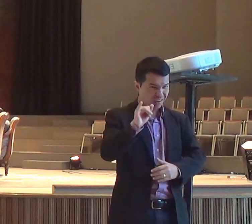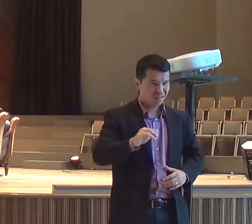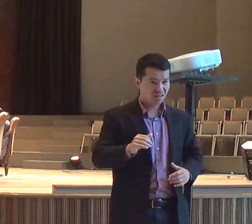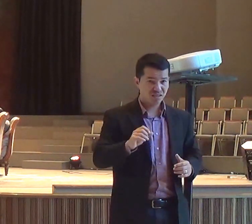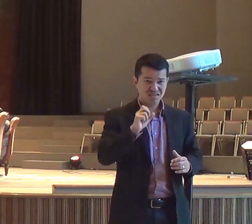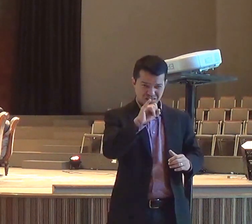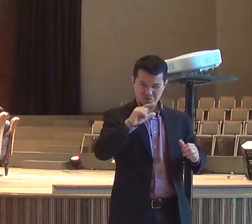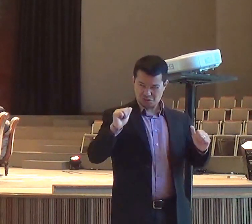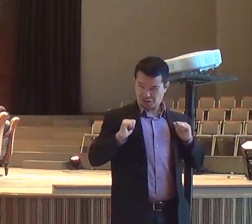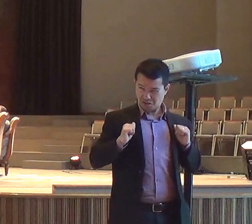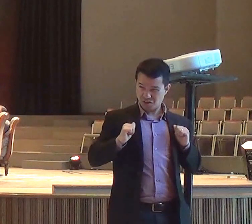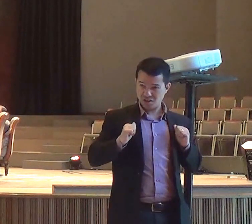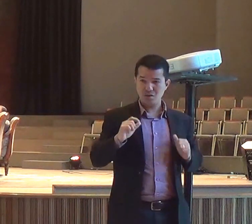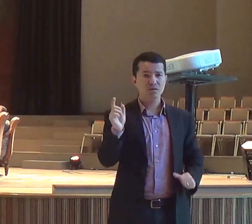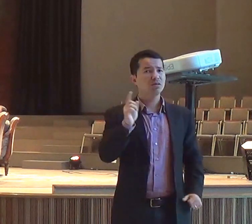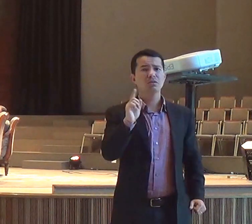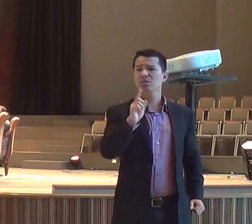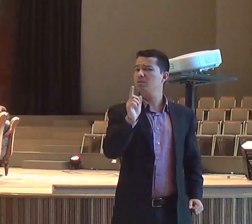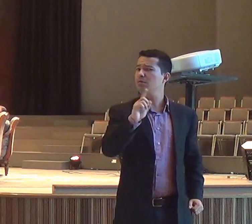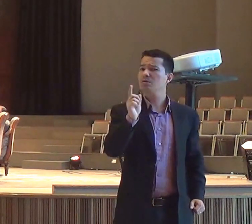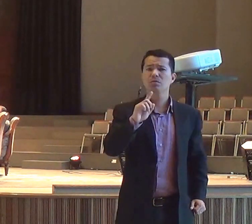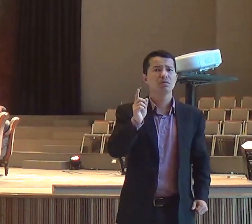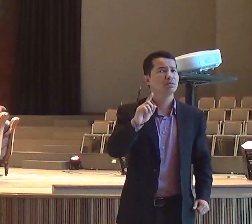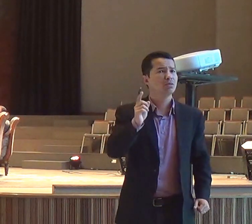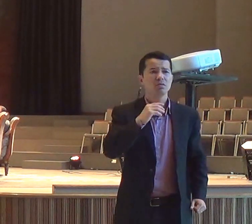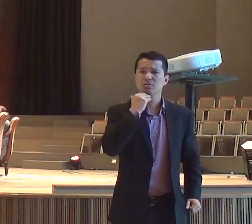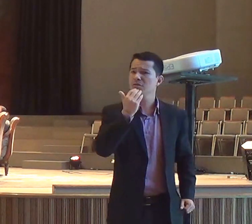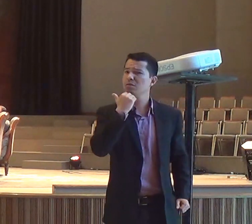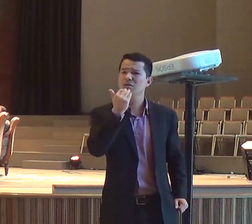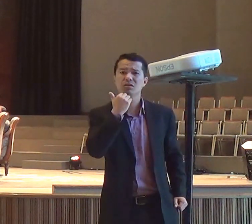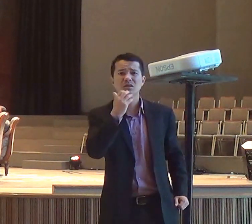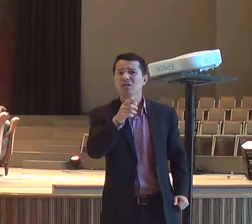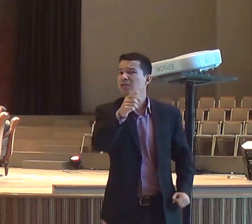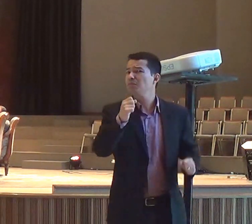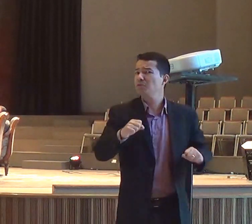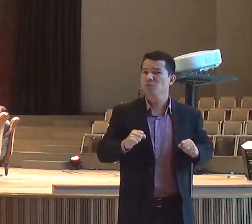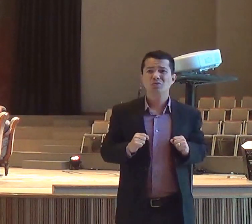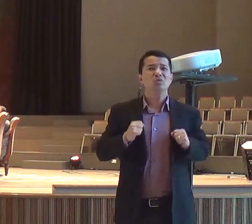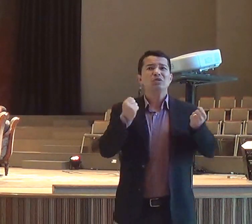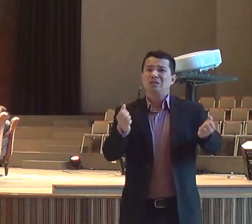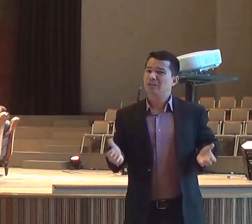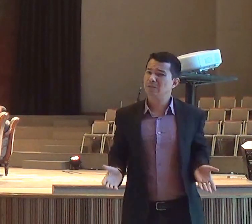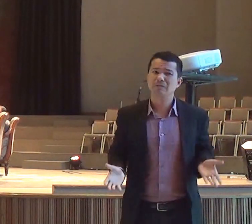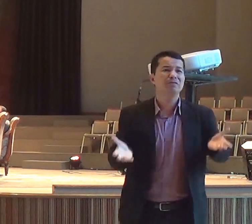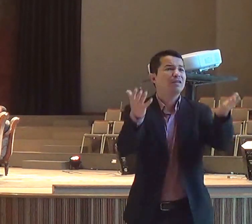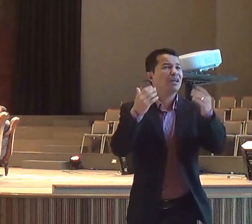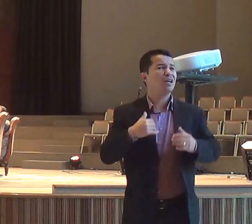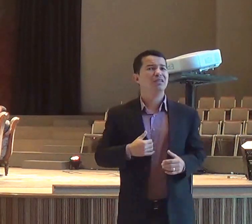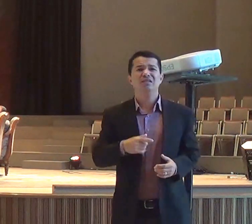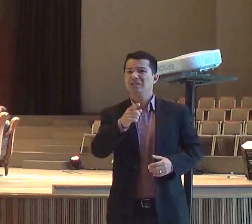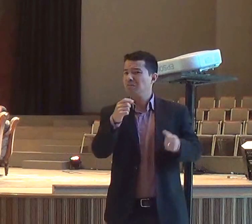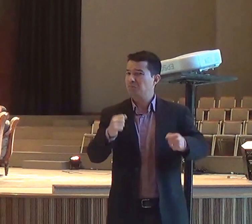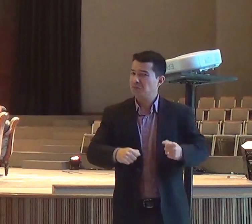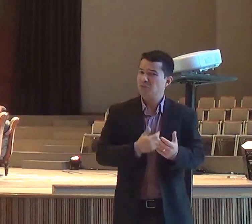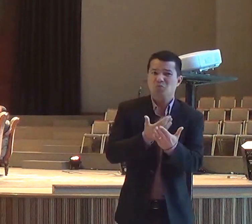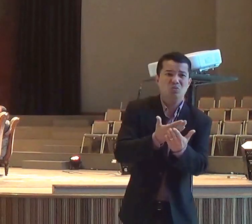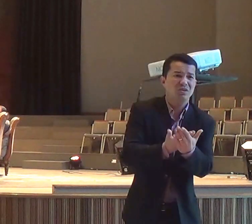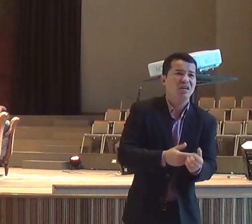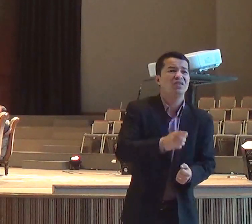dizendo, que a gente não tem, que estudar, não, a gente tem, que estudar bastante, mas, isso não é a razão, da nossa vida, a nossa vida, é muito maior, do que isso,